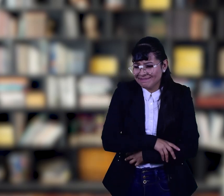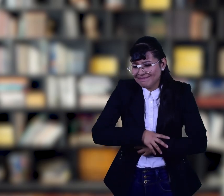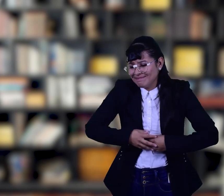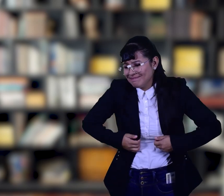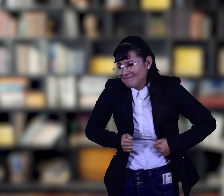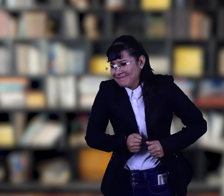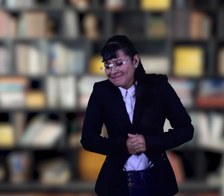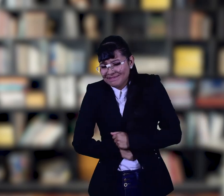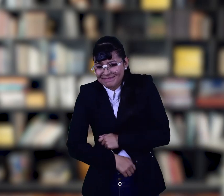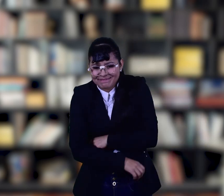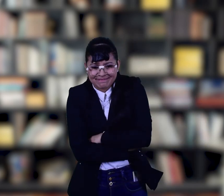No.